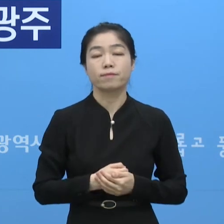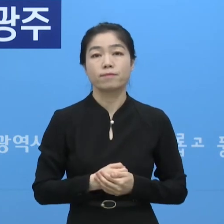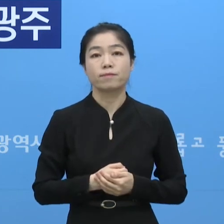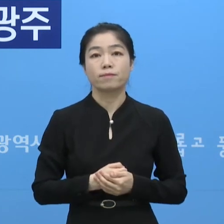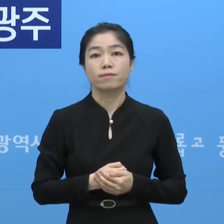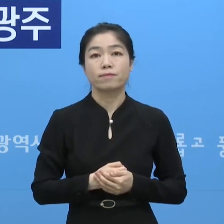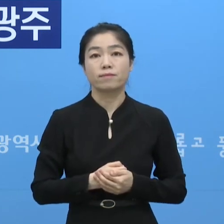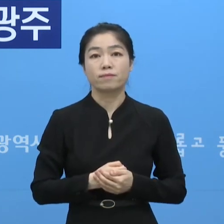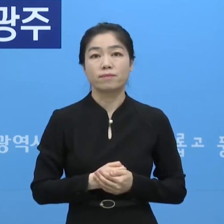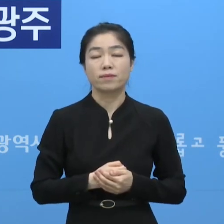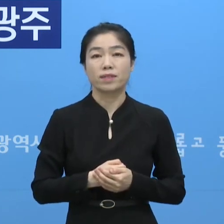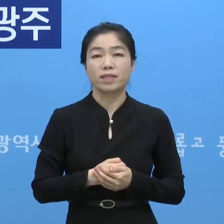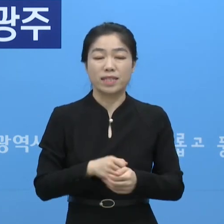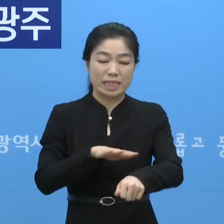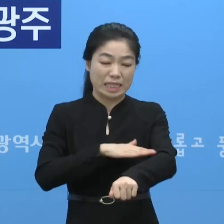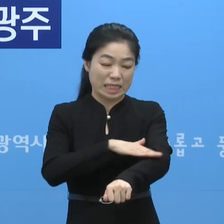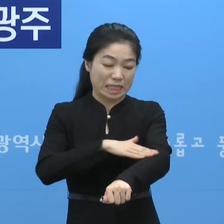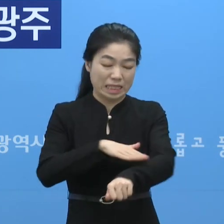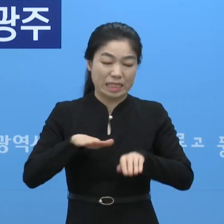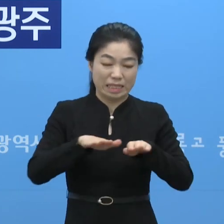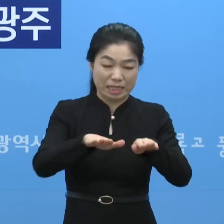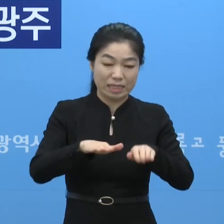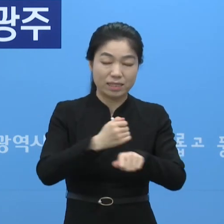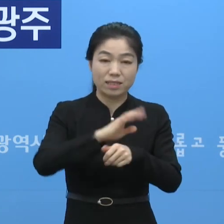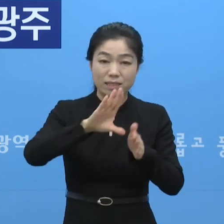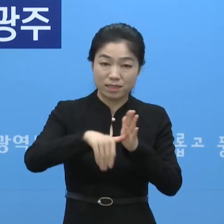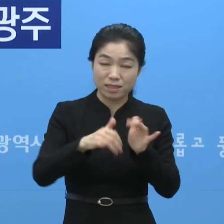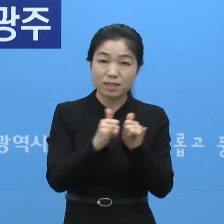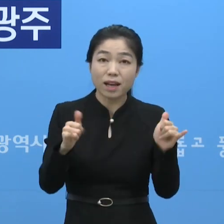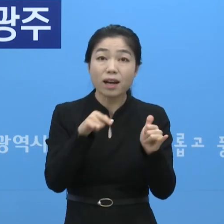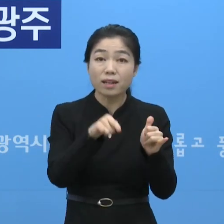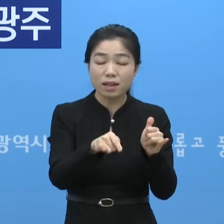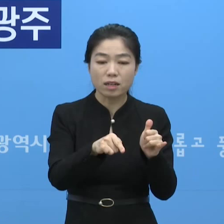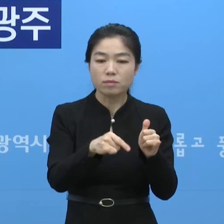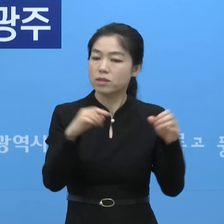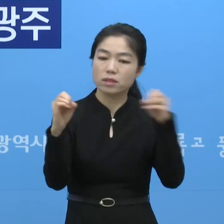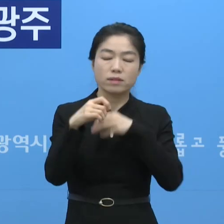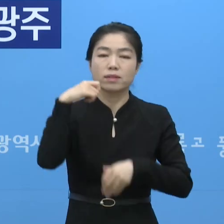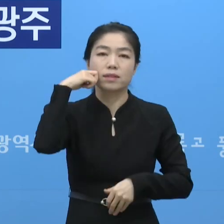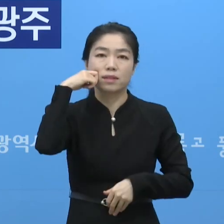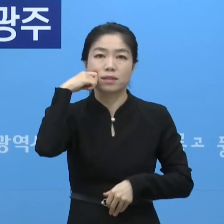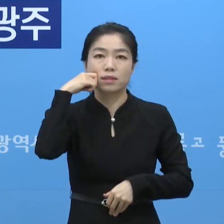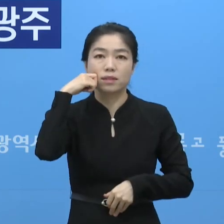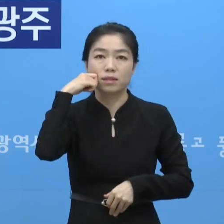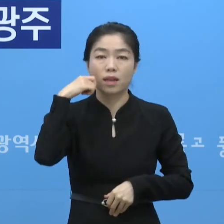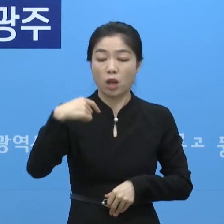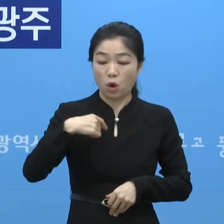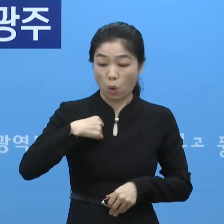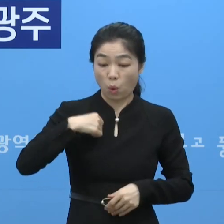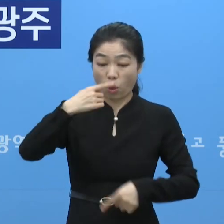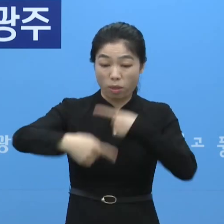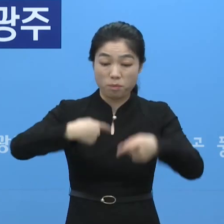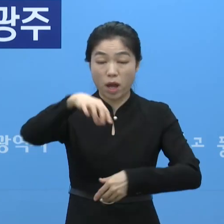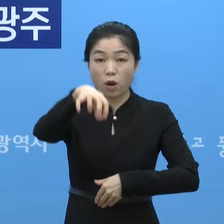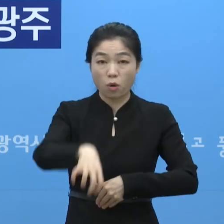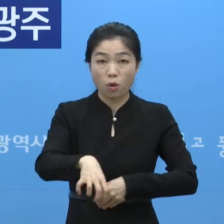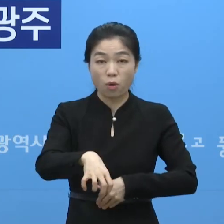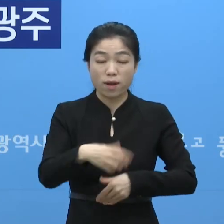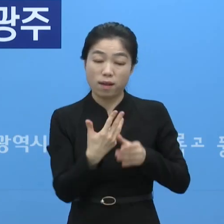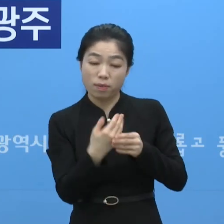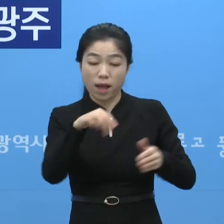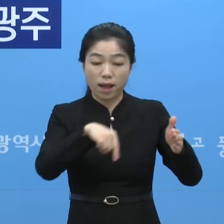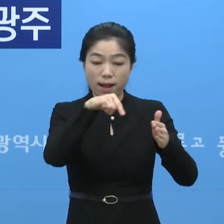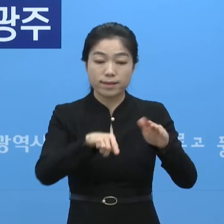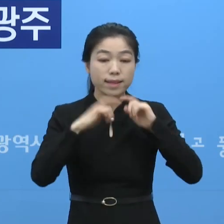그래서 세신사는 목욕탕 안에서 이용자하고 대화가 금지되고요. 그다음에 탈의실이라든지 목욕탕에서도 탕 안에서도